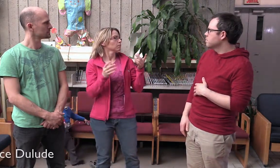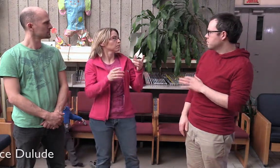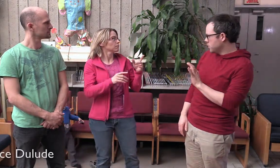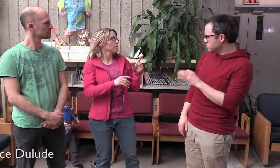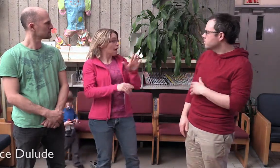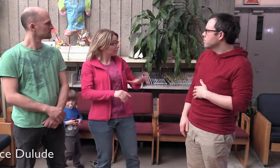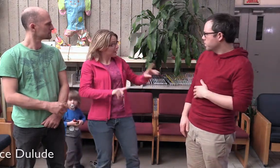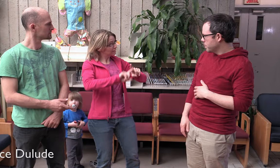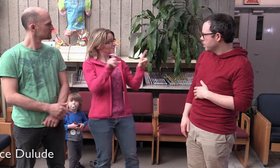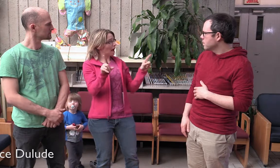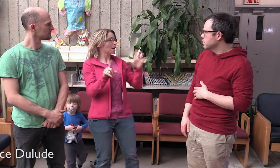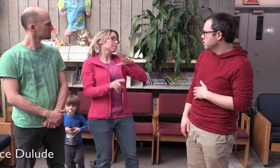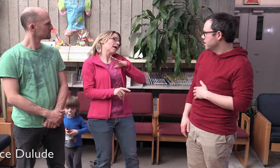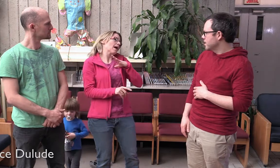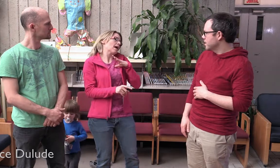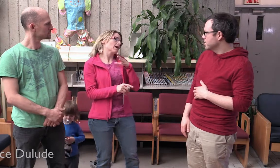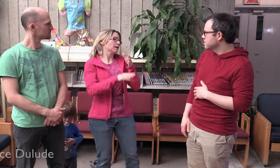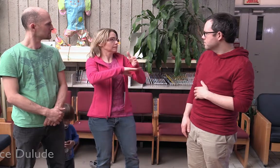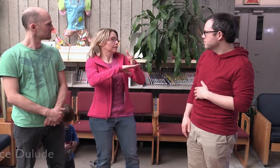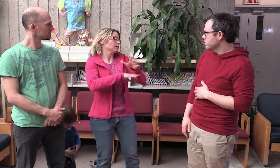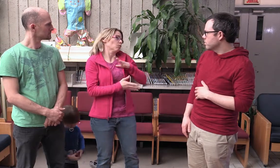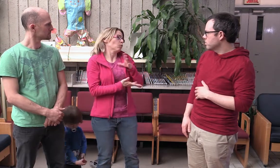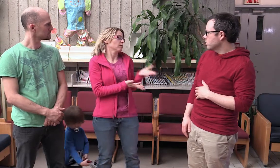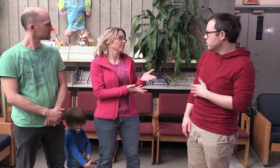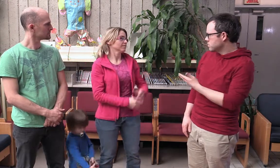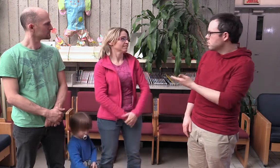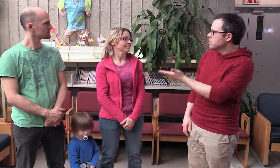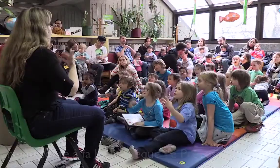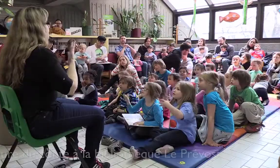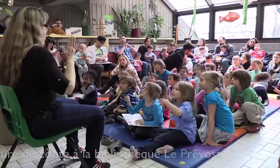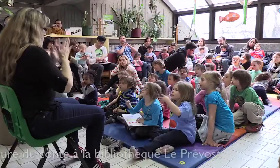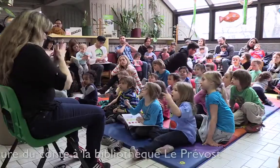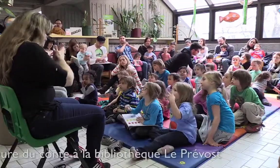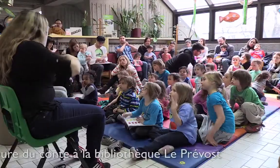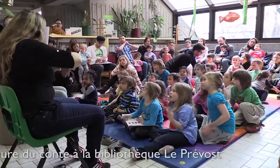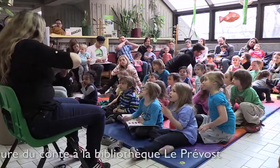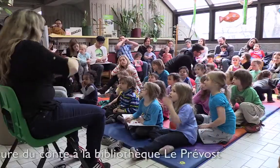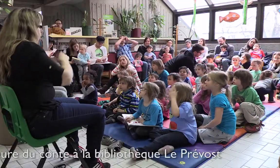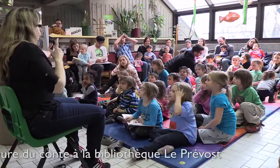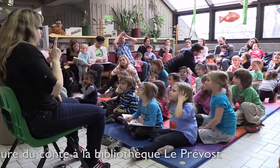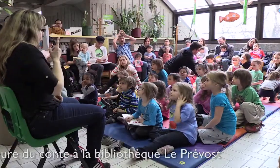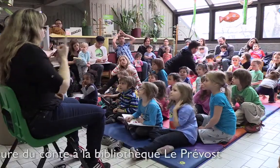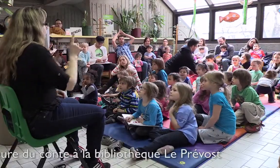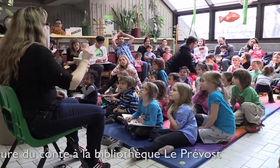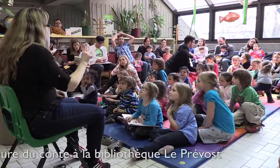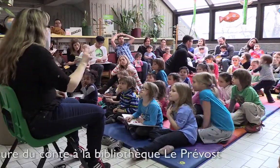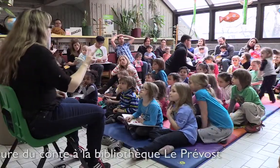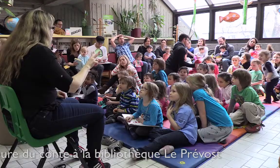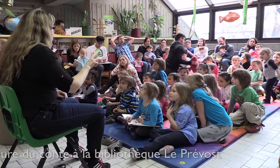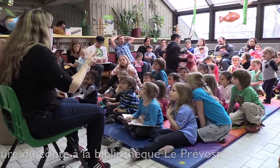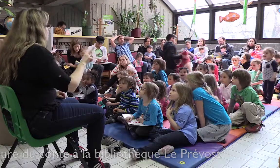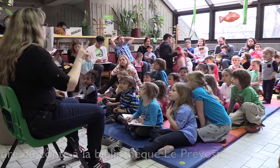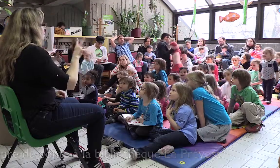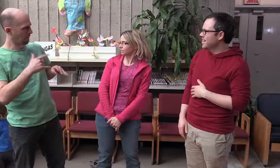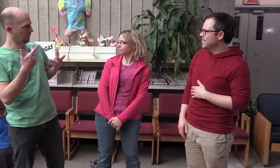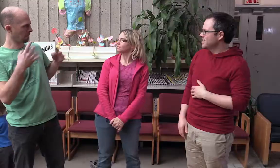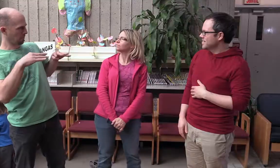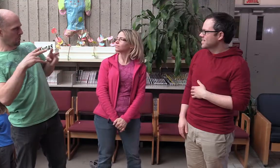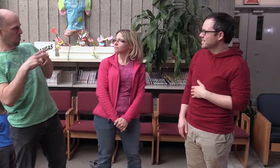entendants, de voir qu'il peut y avoir des enfants qui sont différents, qui utilisent une autre langue et que c'est accessible. Bien, effectivement, les parents entendants